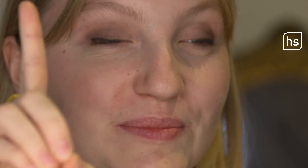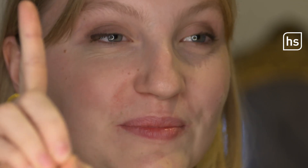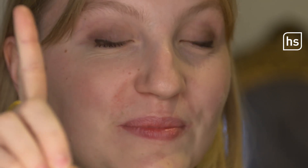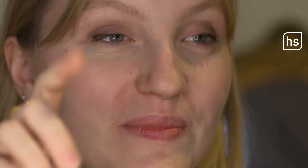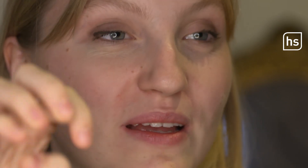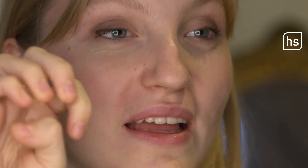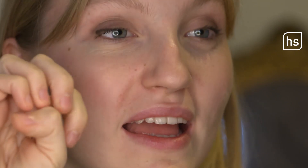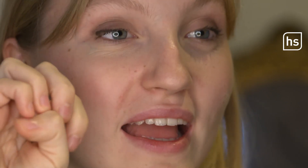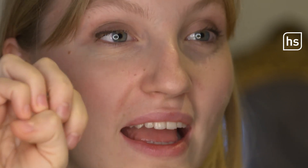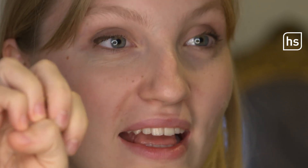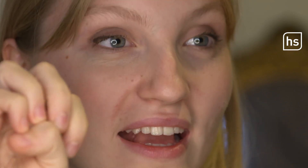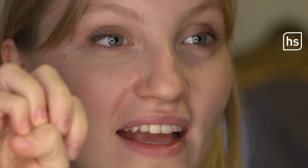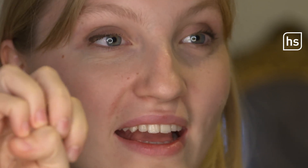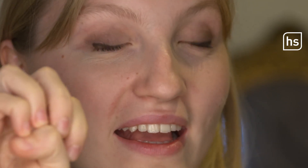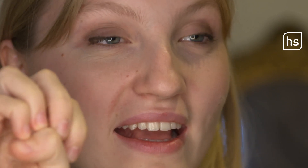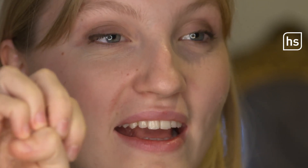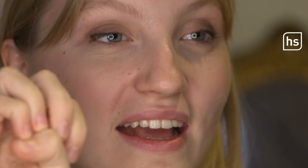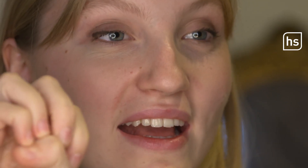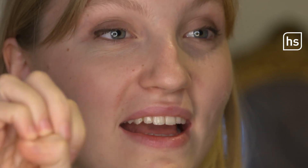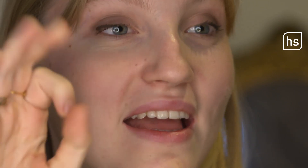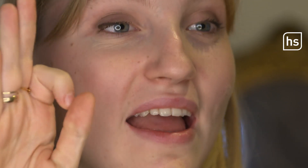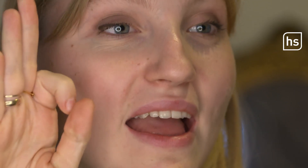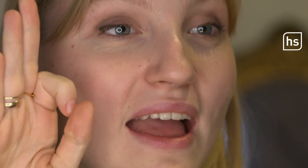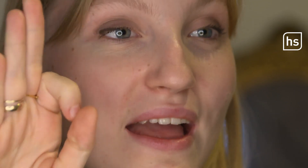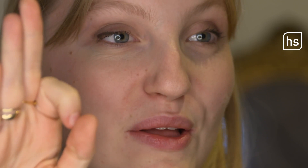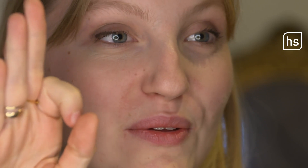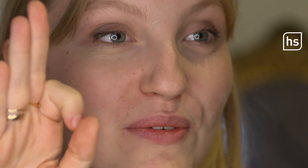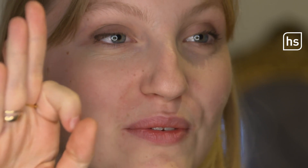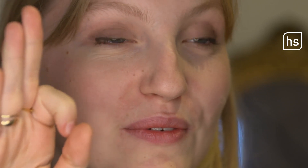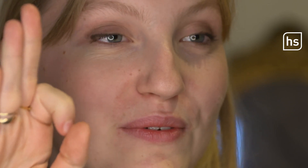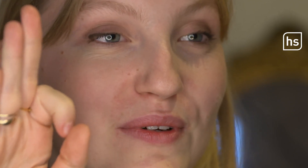kurzen Videos bringt sie seit über einem Jahr Hörenden die wichtigsten Gebärden für den Alltag bei.